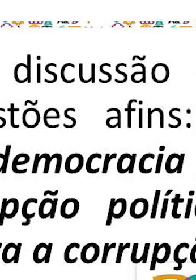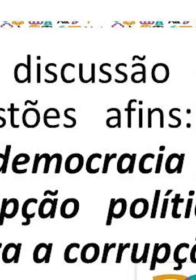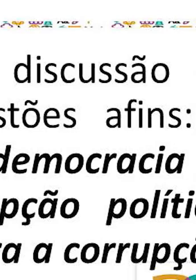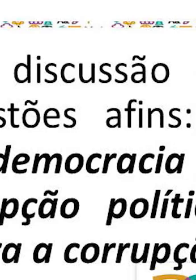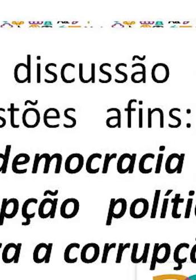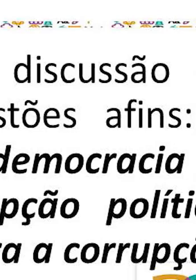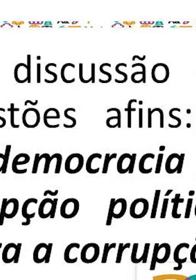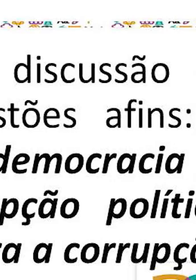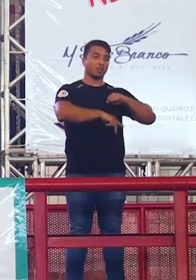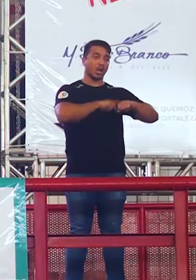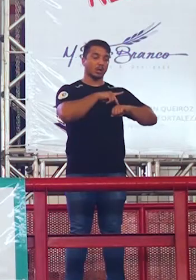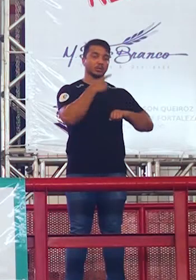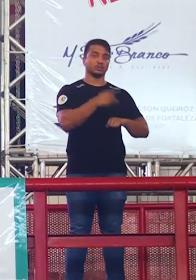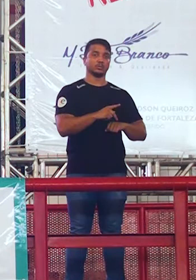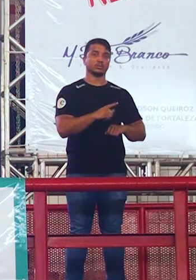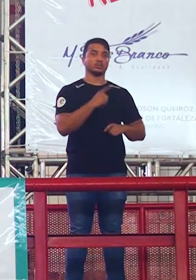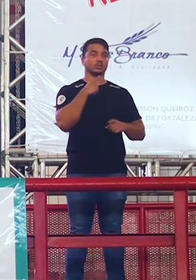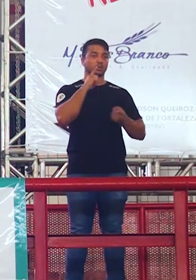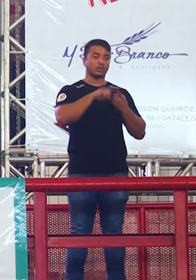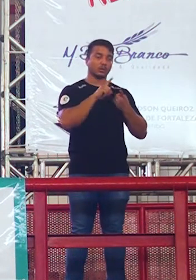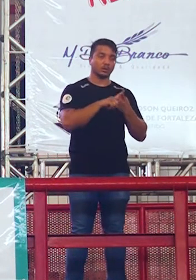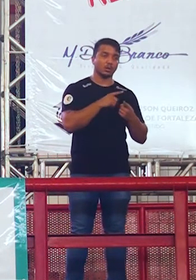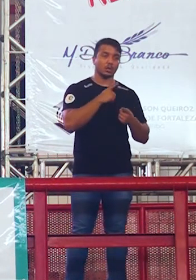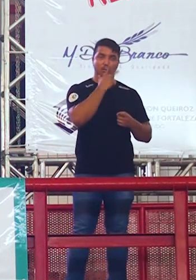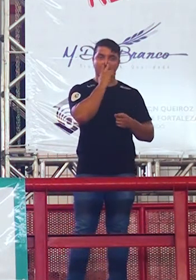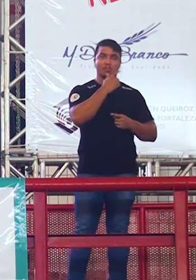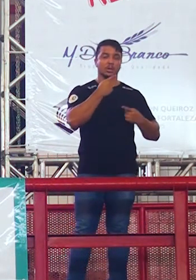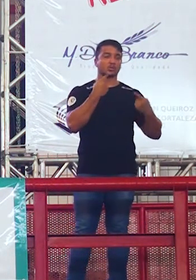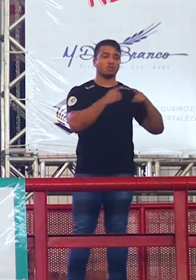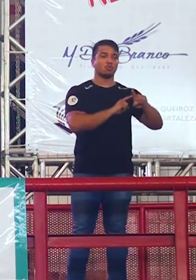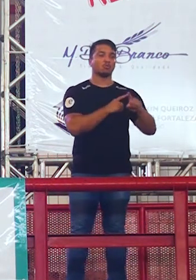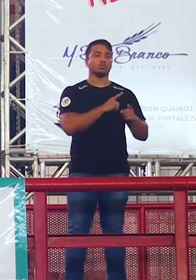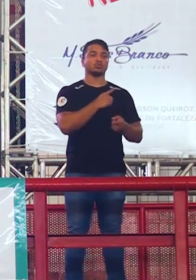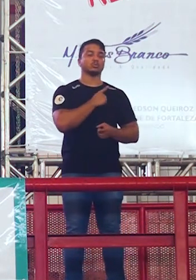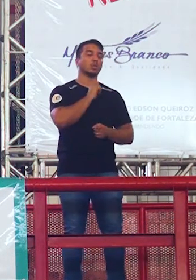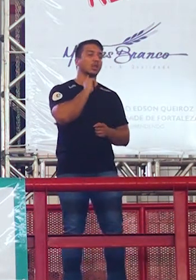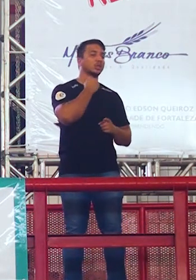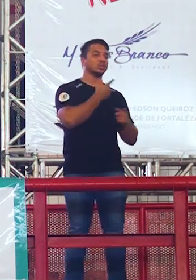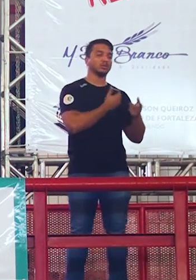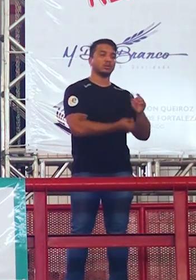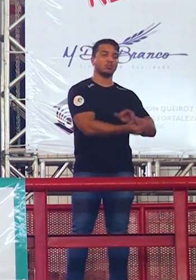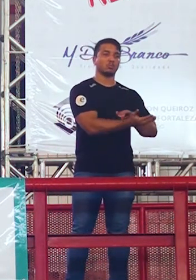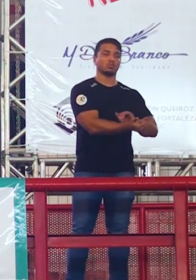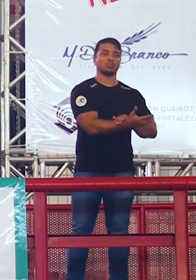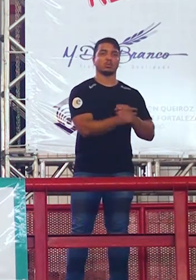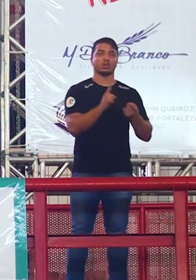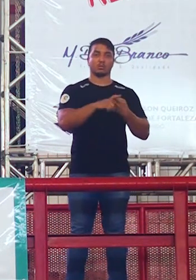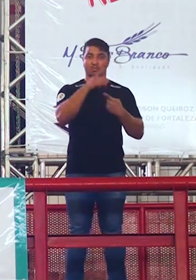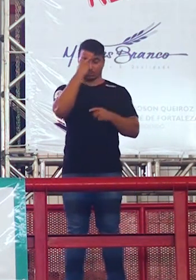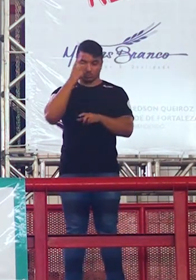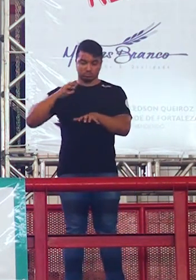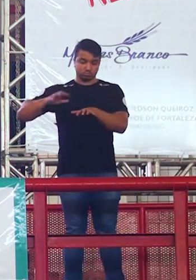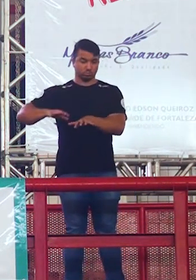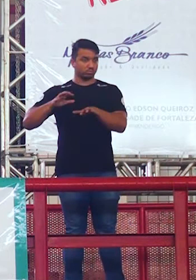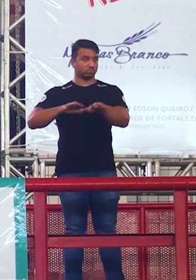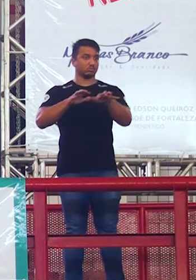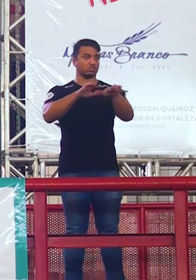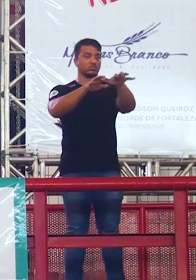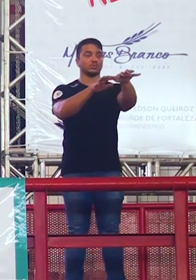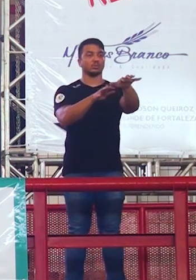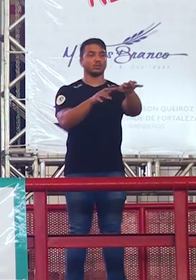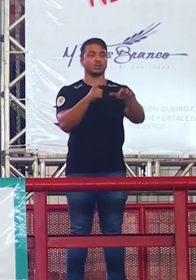Eles poderiam pedir o combate à corrupção política. Ou ainda aquelas marchas populares que a gente viu